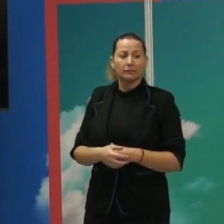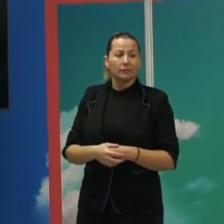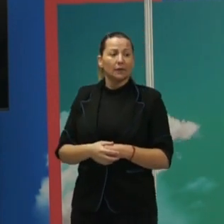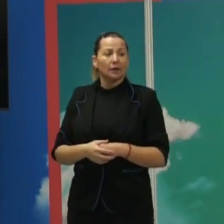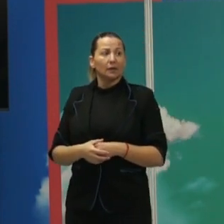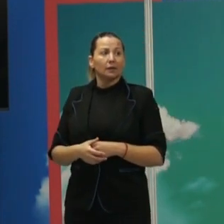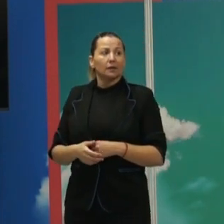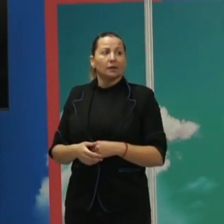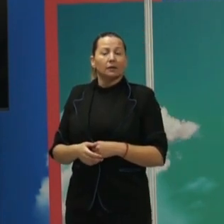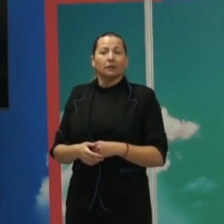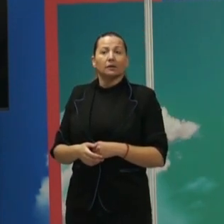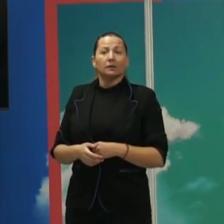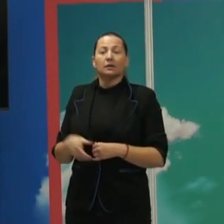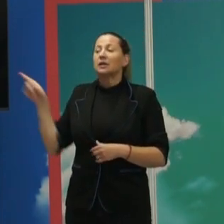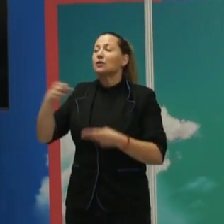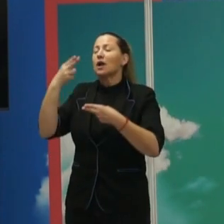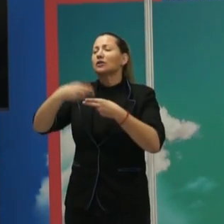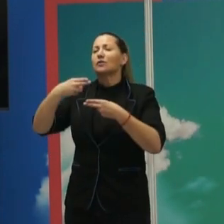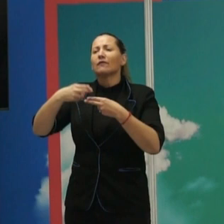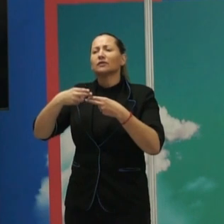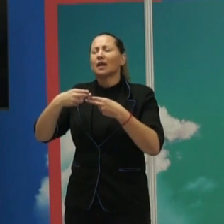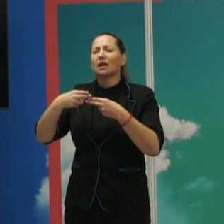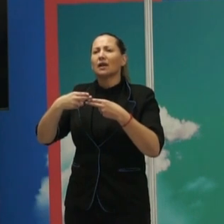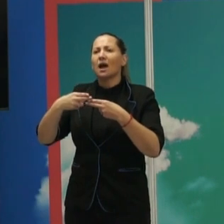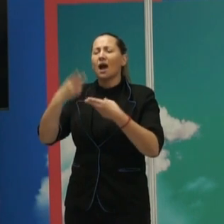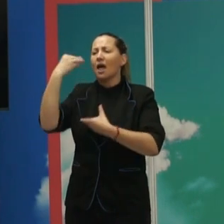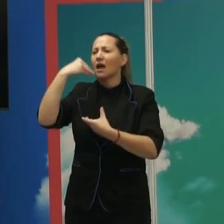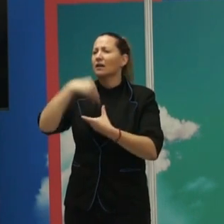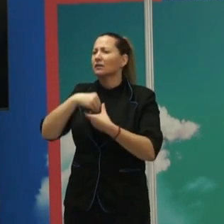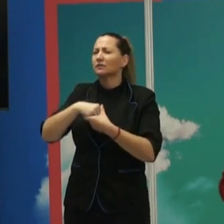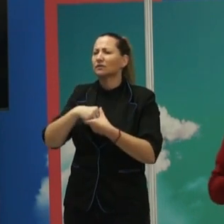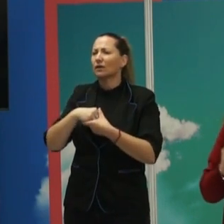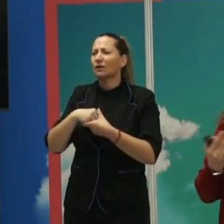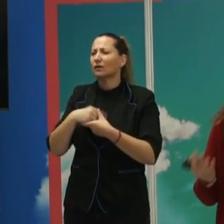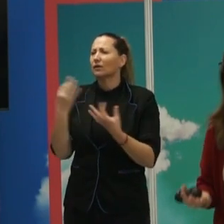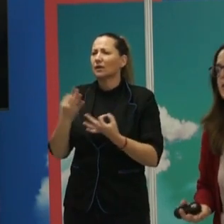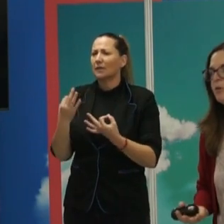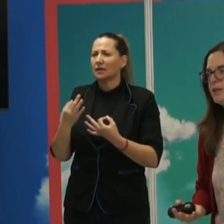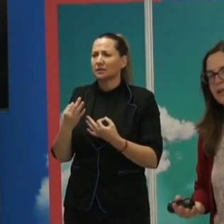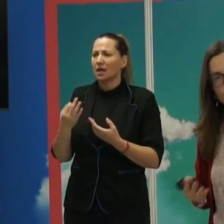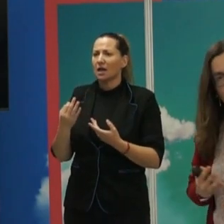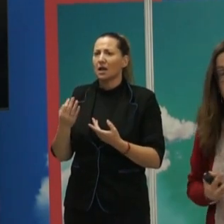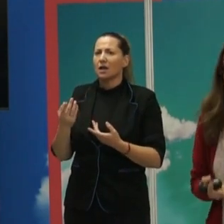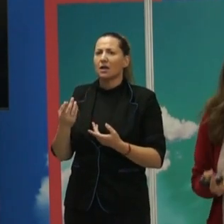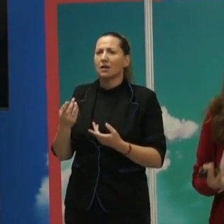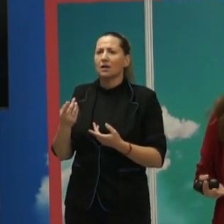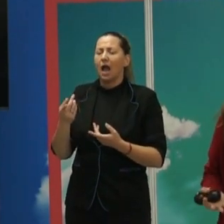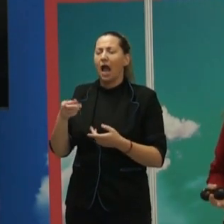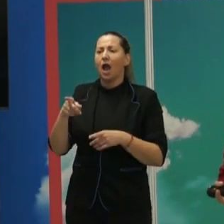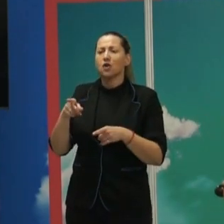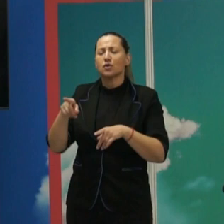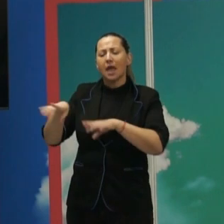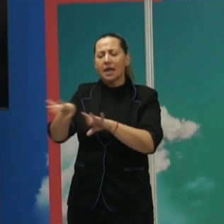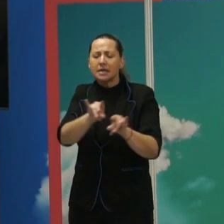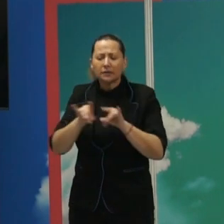frontera? Pues implica muchas cosas. De marca socialmente, implica un concepto de territorialidad si es que